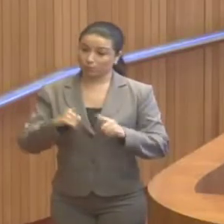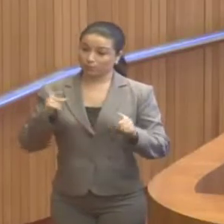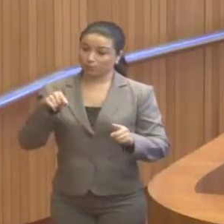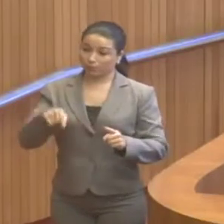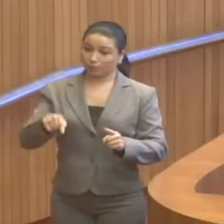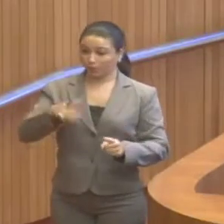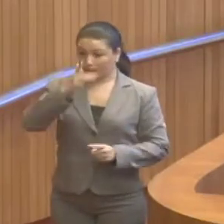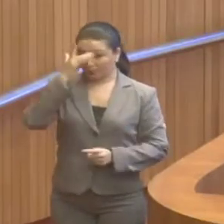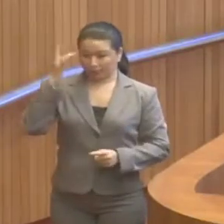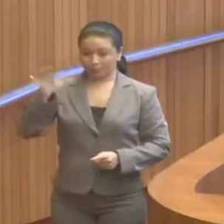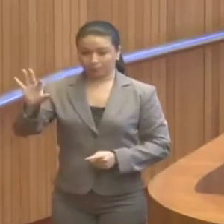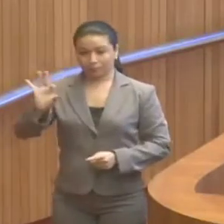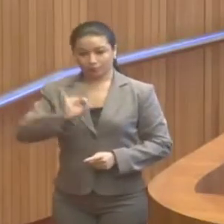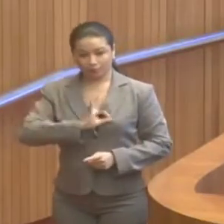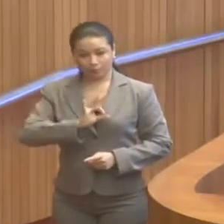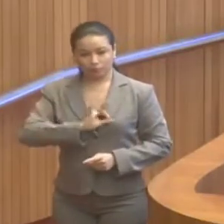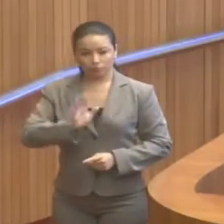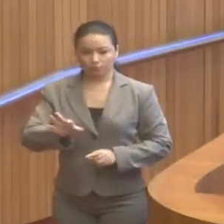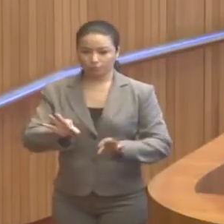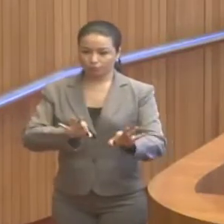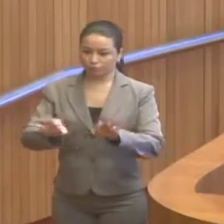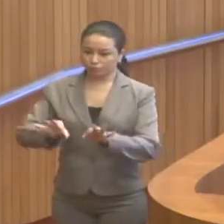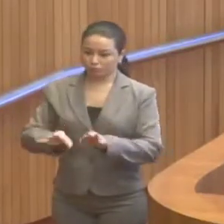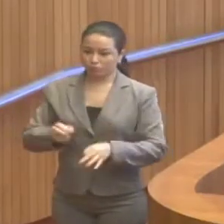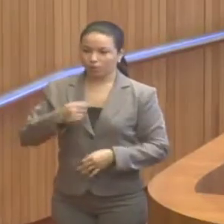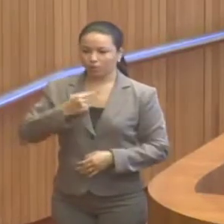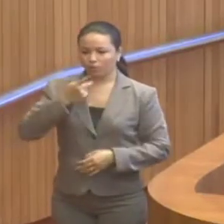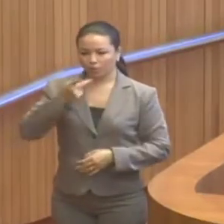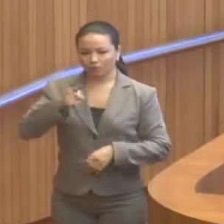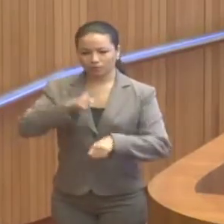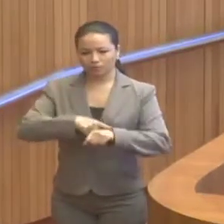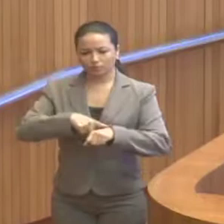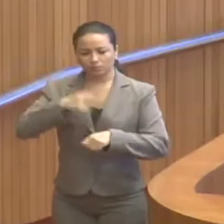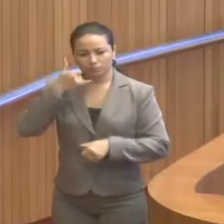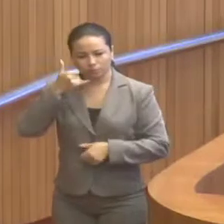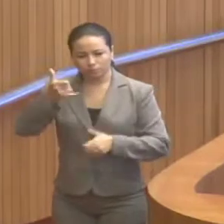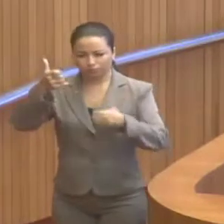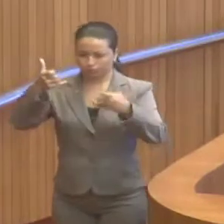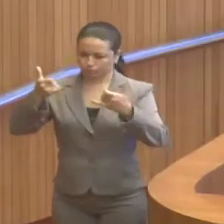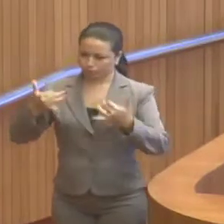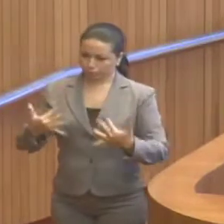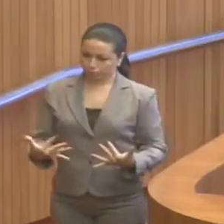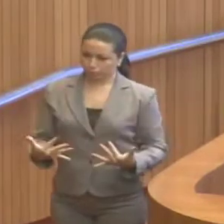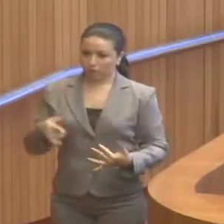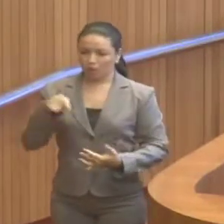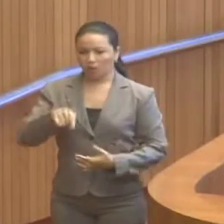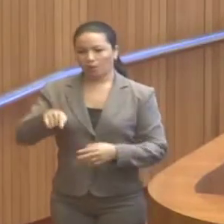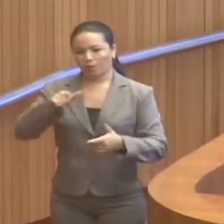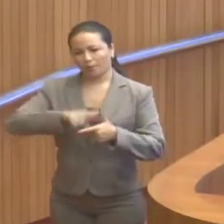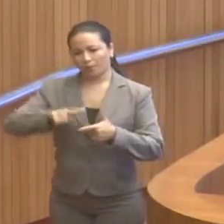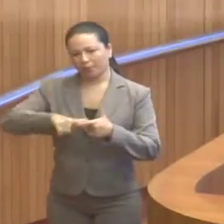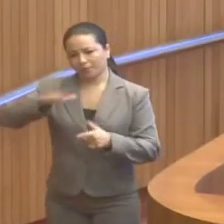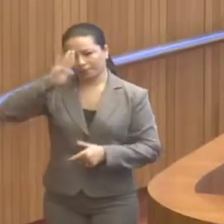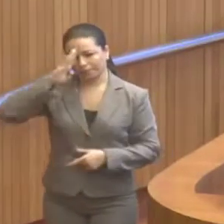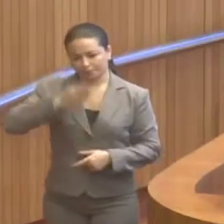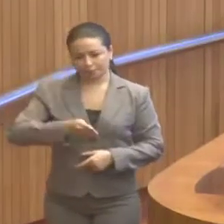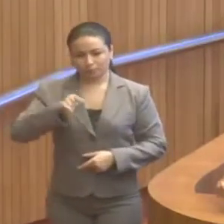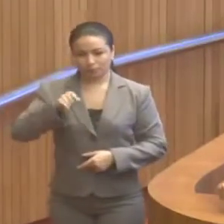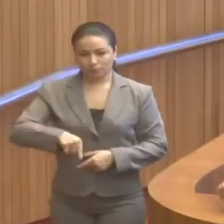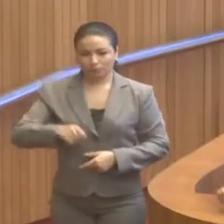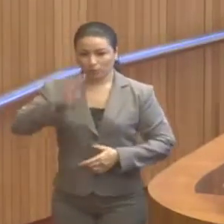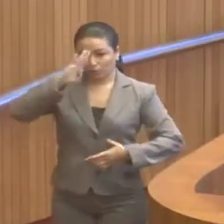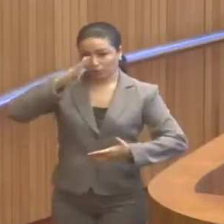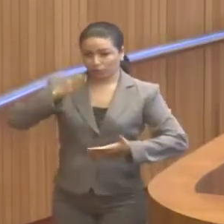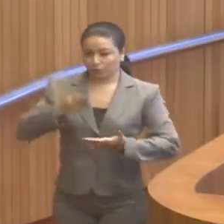militares estarem mobilizados. Na minha opinião, disse naquele momento para ele por telefone, que esse era o principal problema. Era a